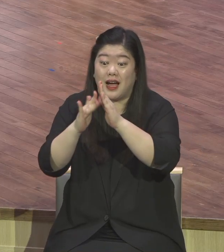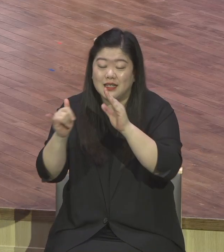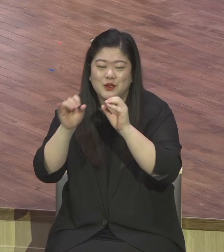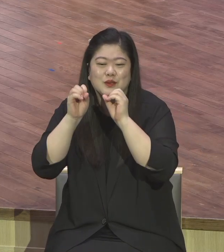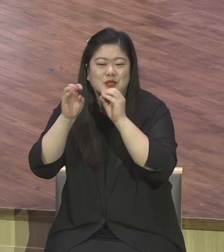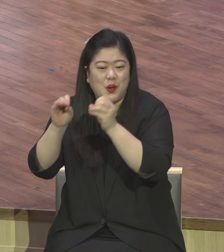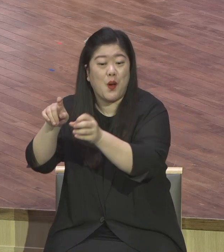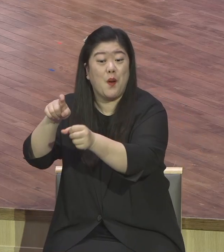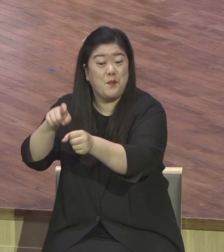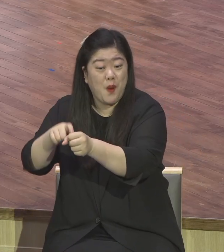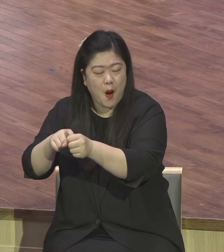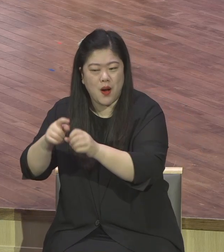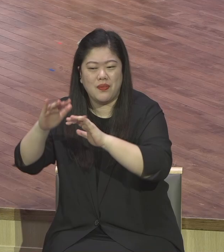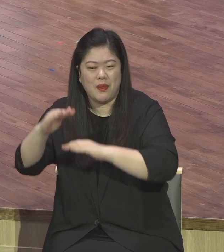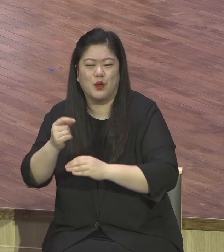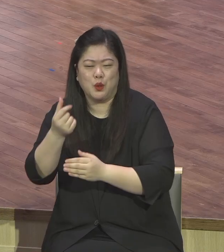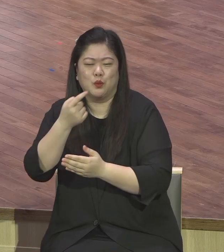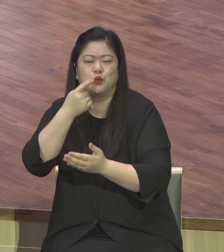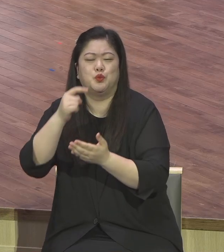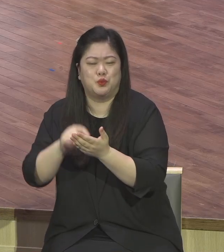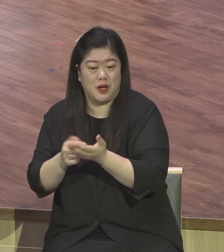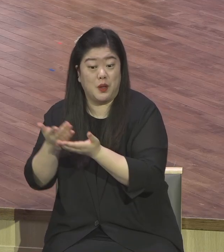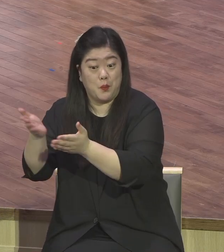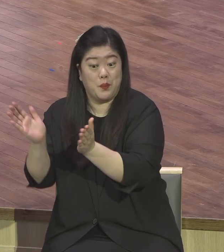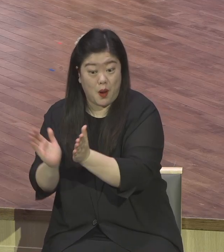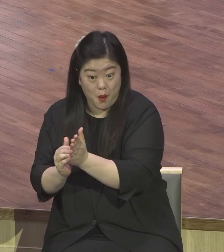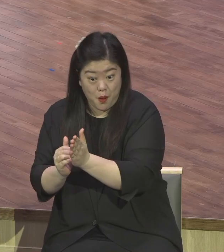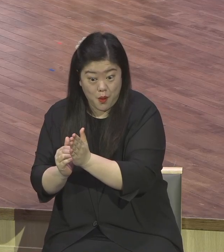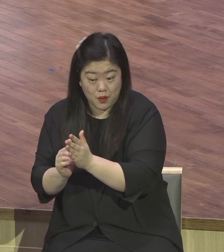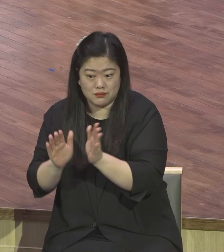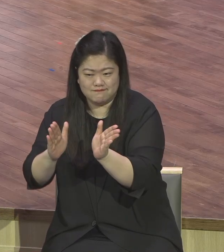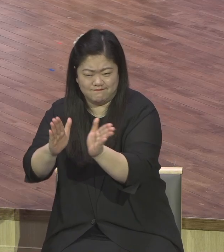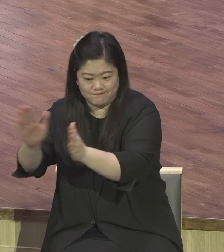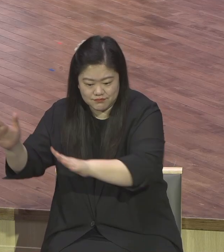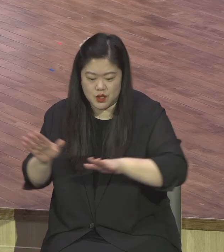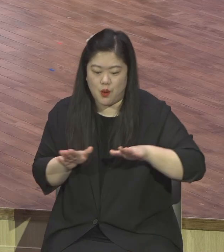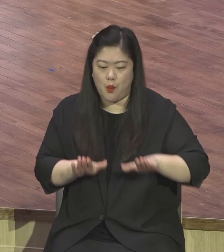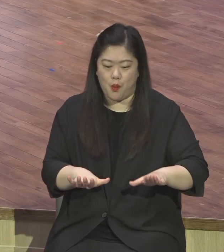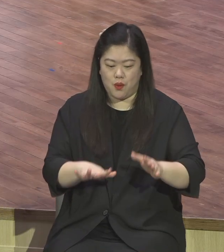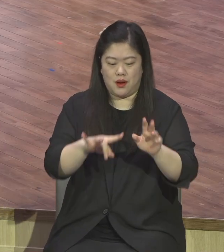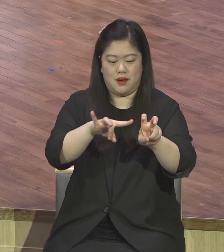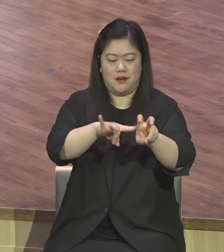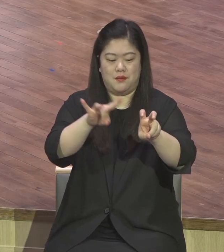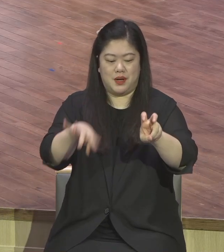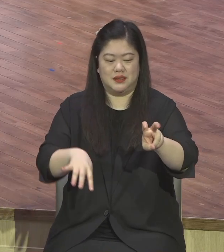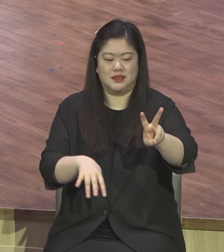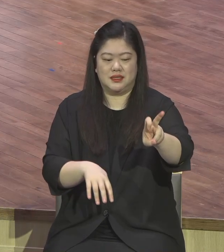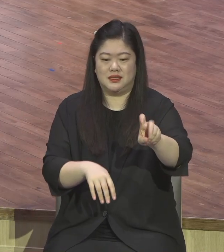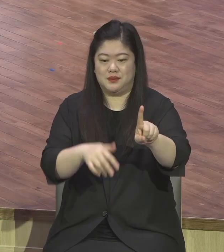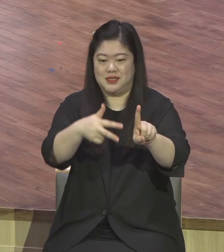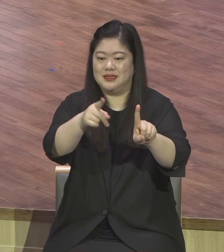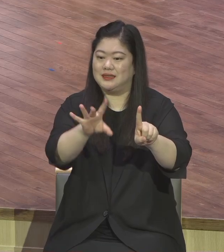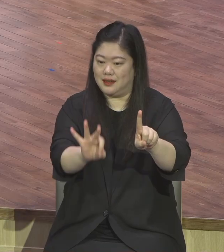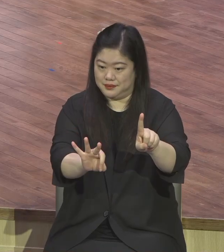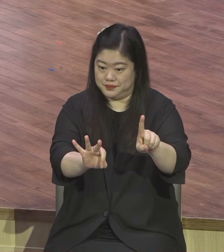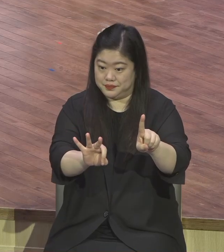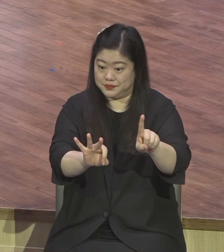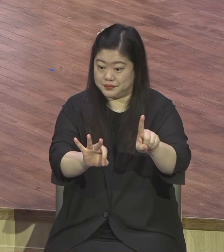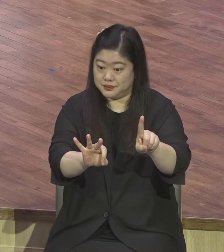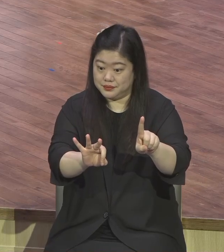강의 본문으로 돌아와서 마탐 21장 말씀을 살펴봅니다. 오늘 본문 말씀은 예수님께서 열매를